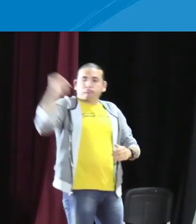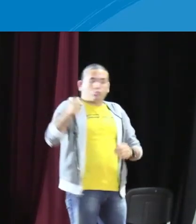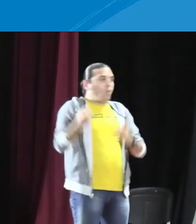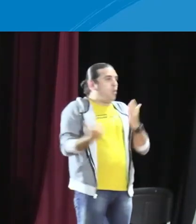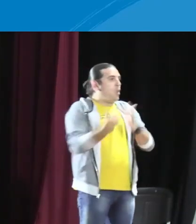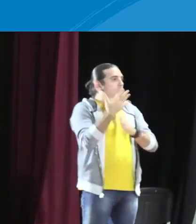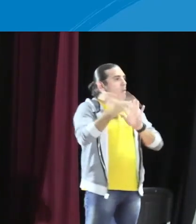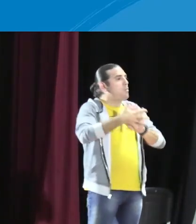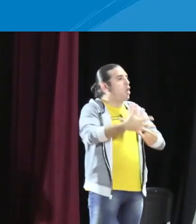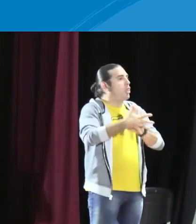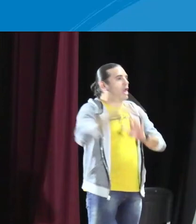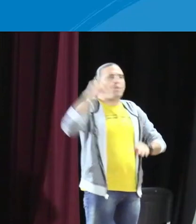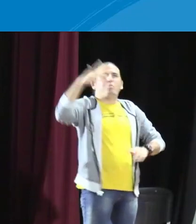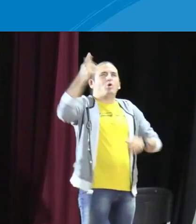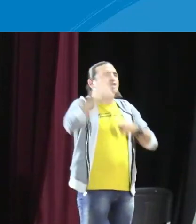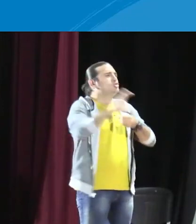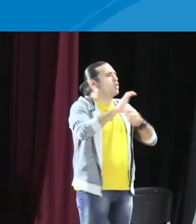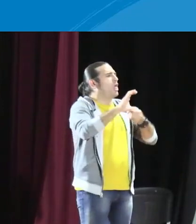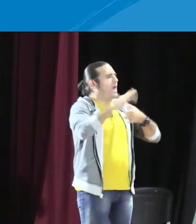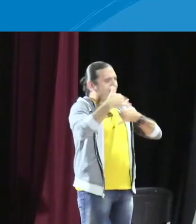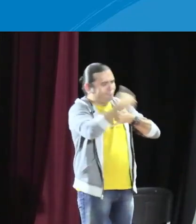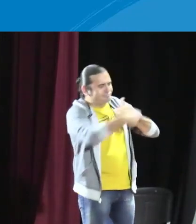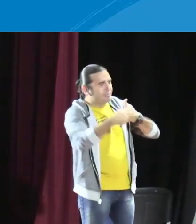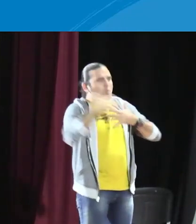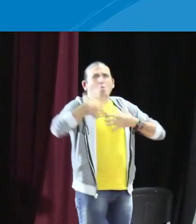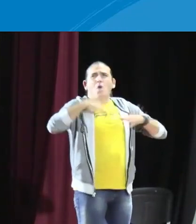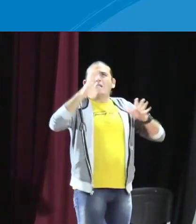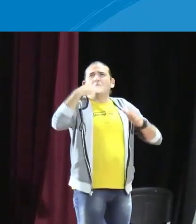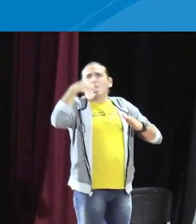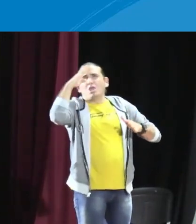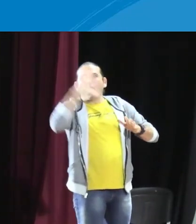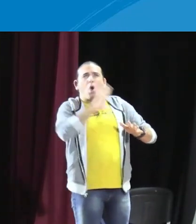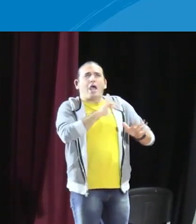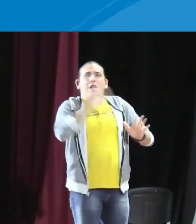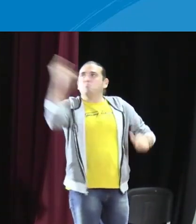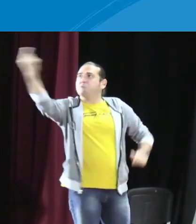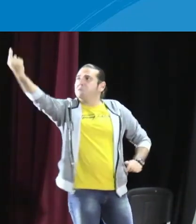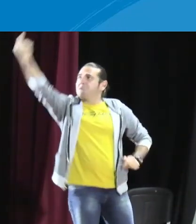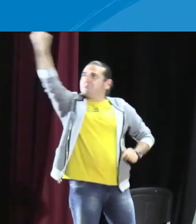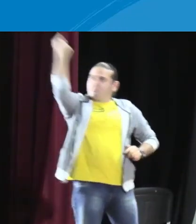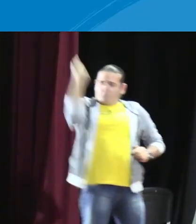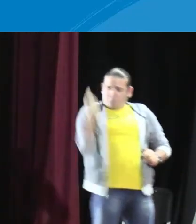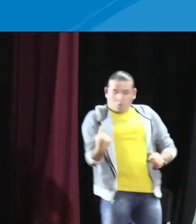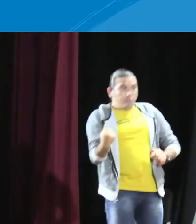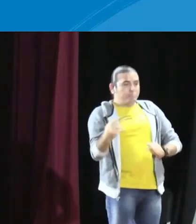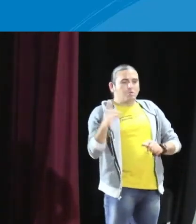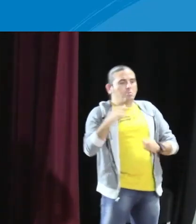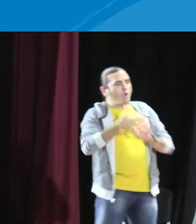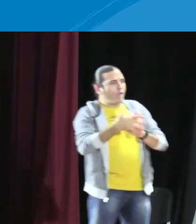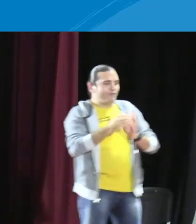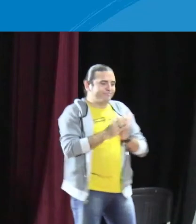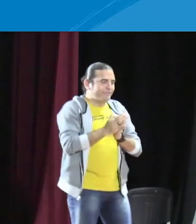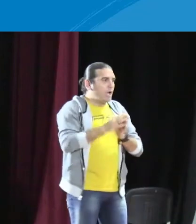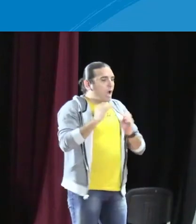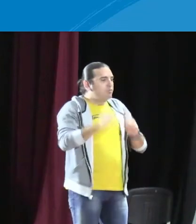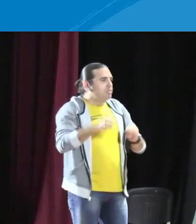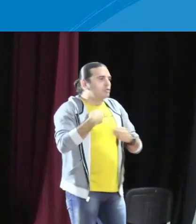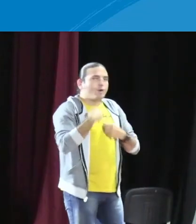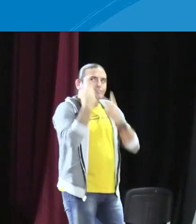termina la clase, llega otro maestro, otro modelo lingüístico de otra región de Colombia. Puede ser, no sé, de Cali, yo no sé.